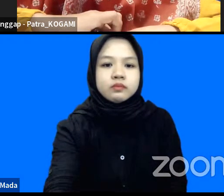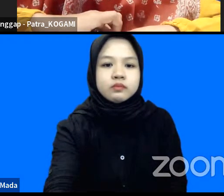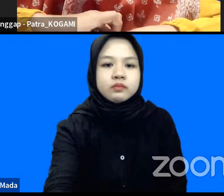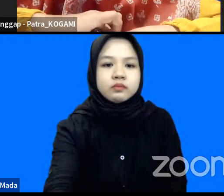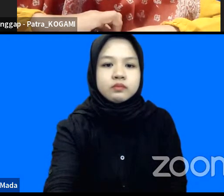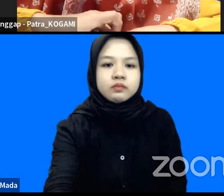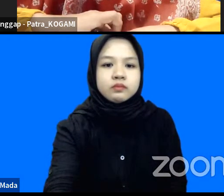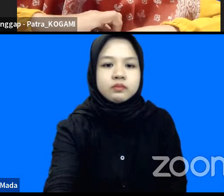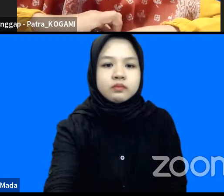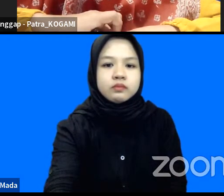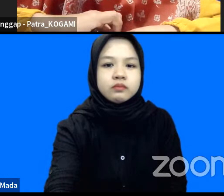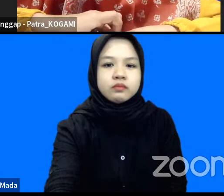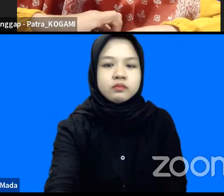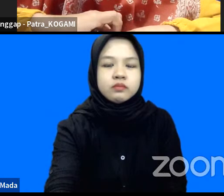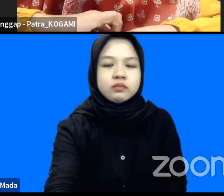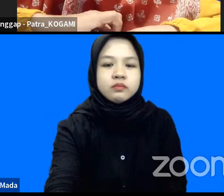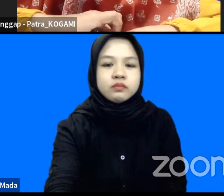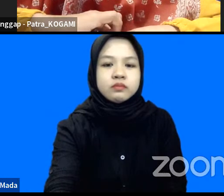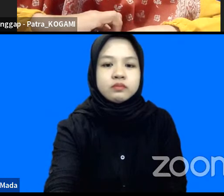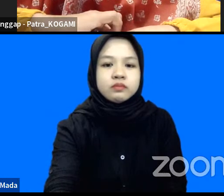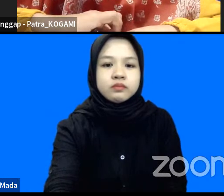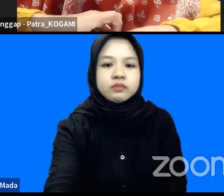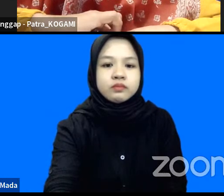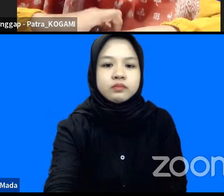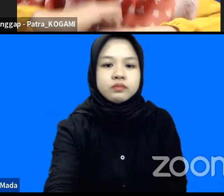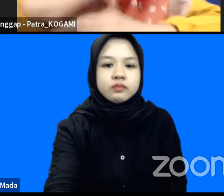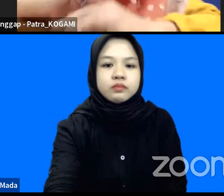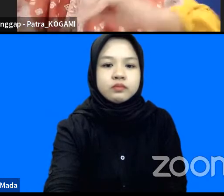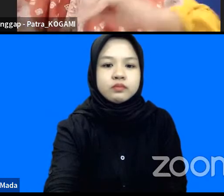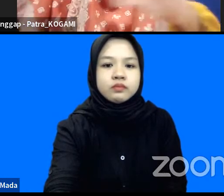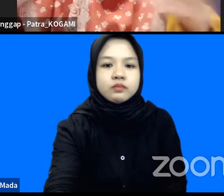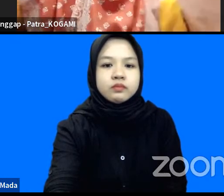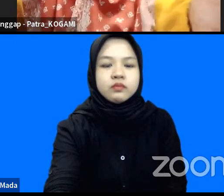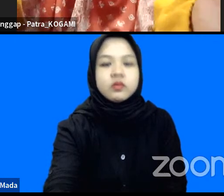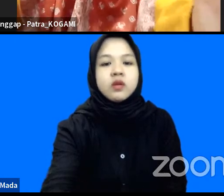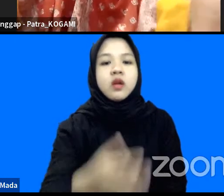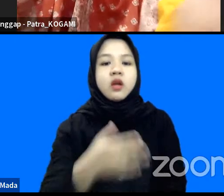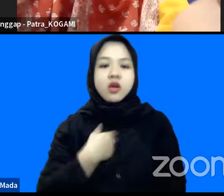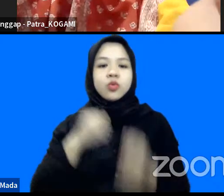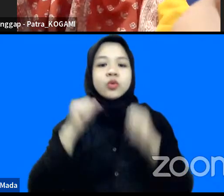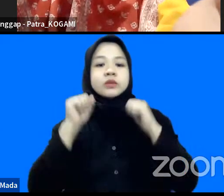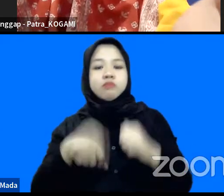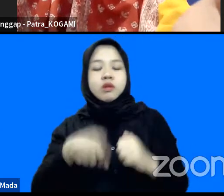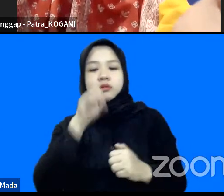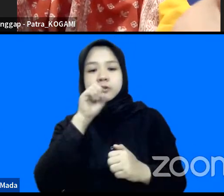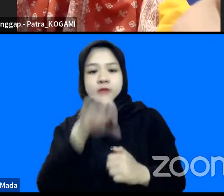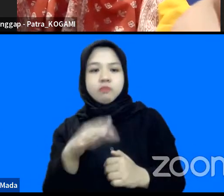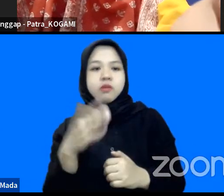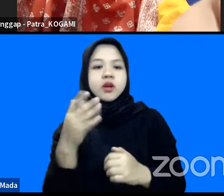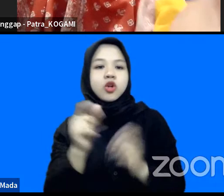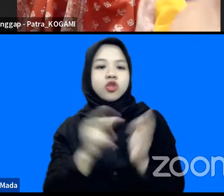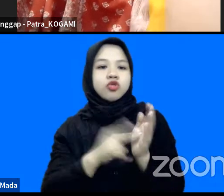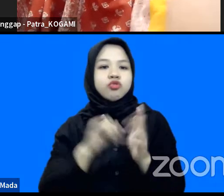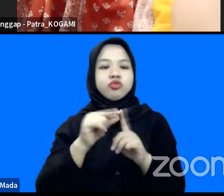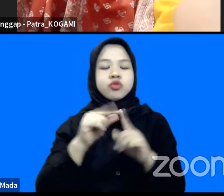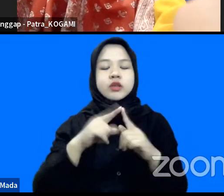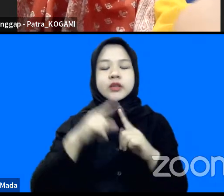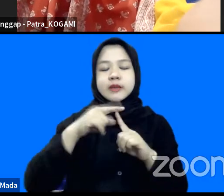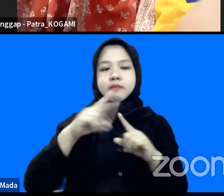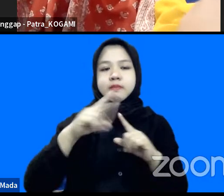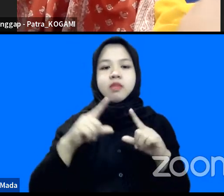mungkin enggak banyak ya Mas Galih aku sepakat dengan yang disampaikan Unipatra dan Bang Sulhan